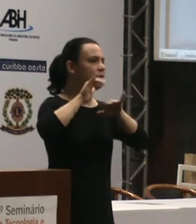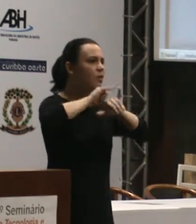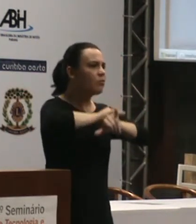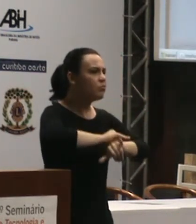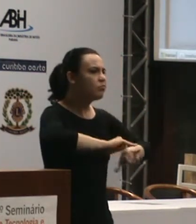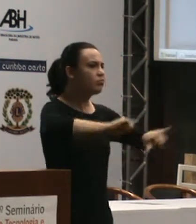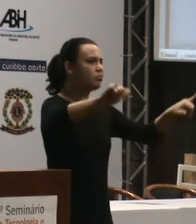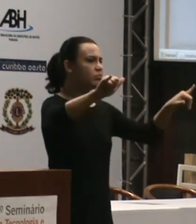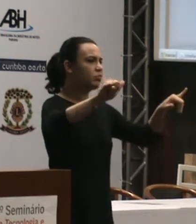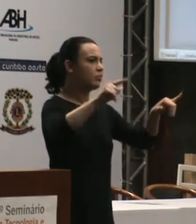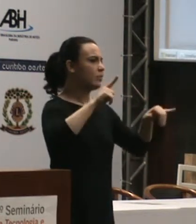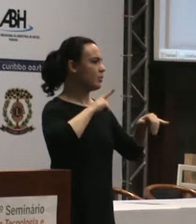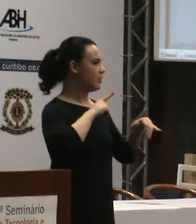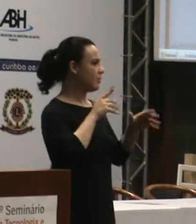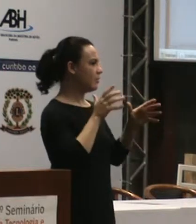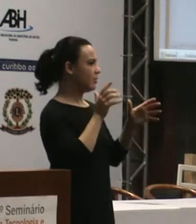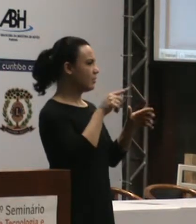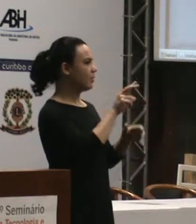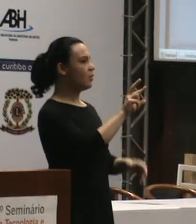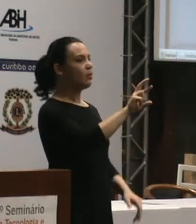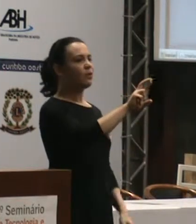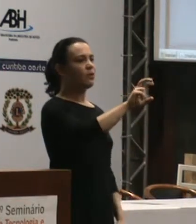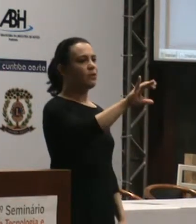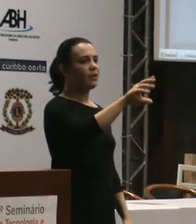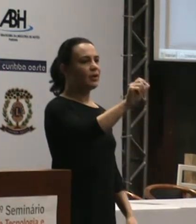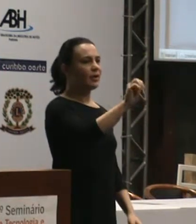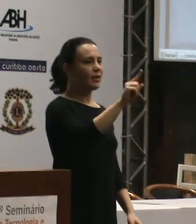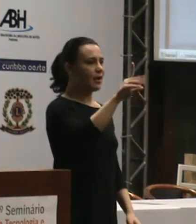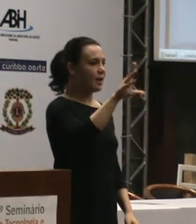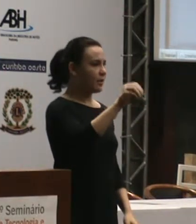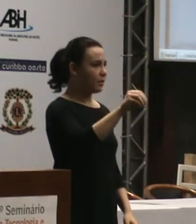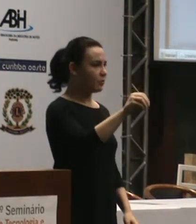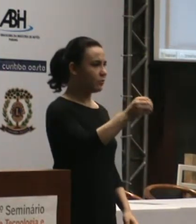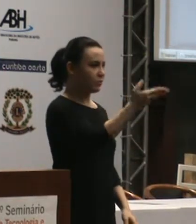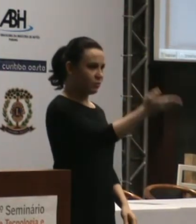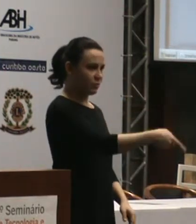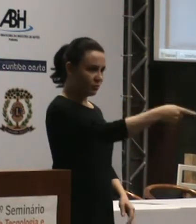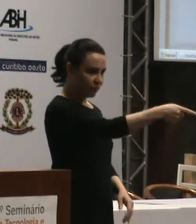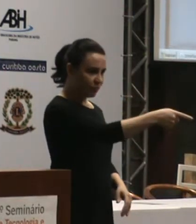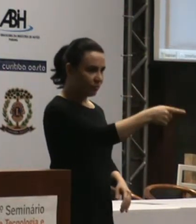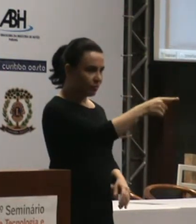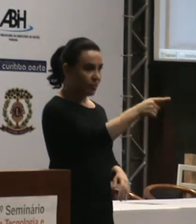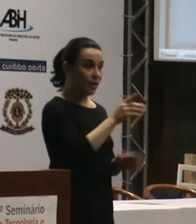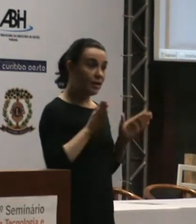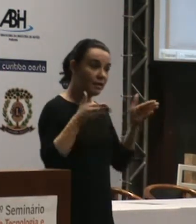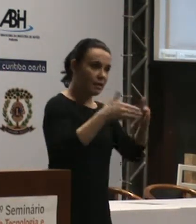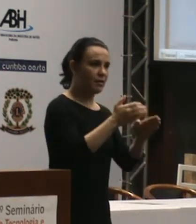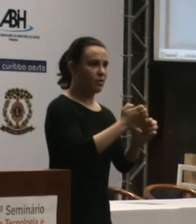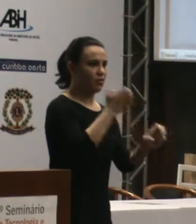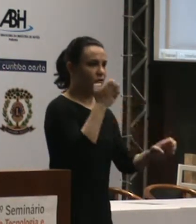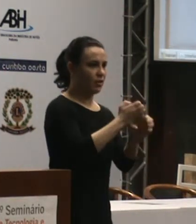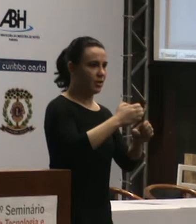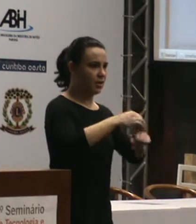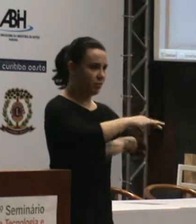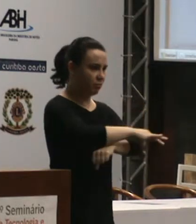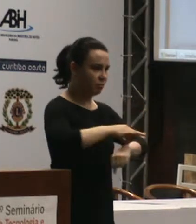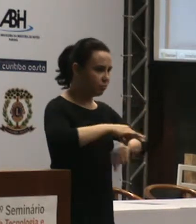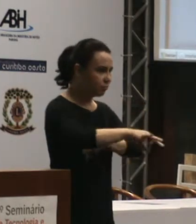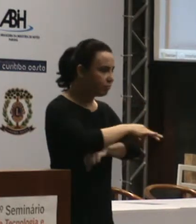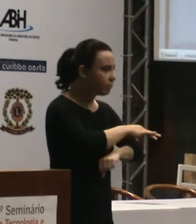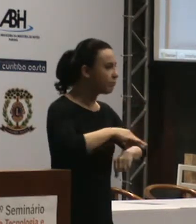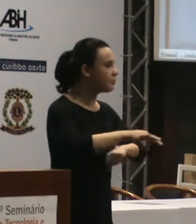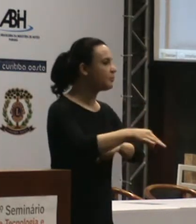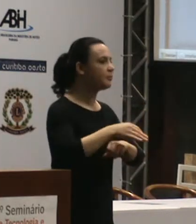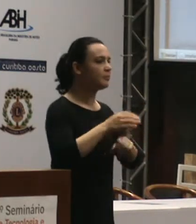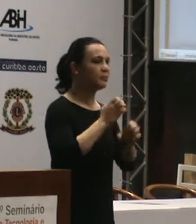colega Ricardo Resquida, que é um especialista reconhecido por todos nós. E esse projeto,